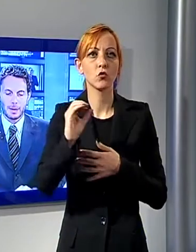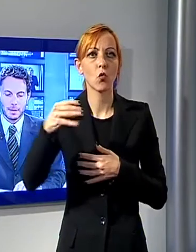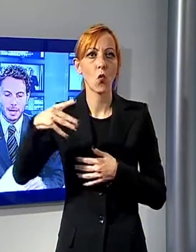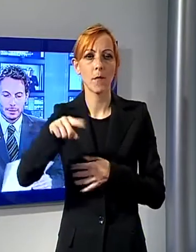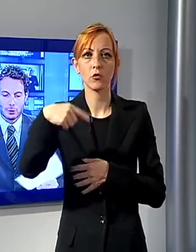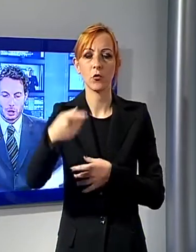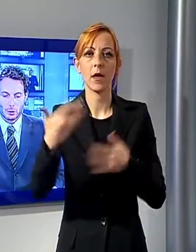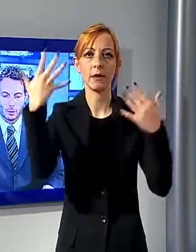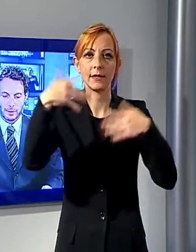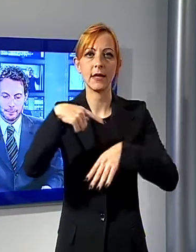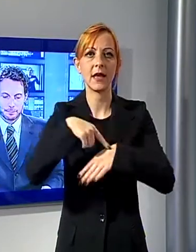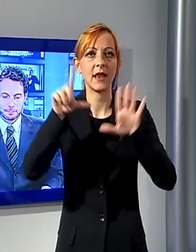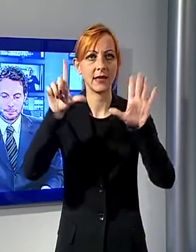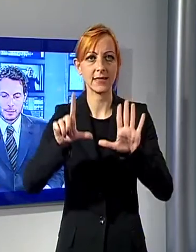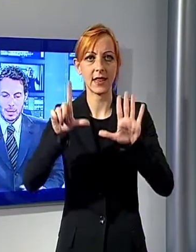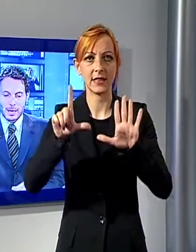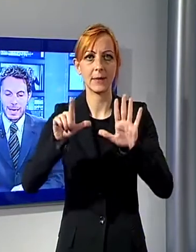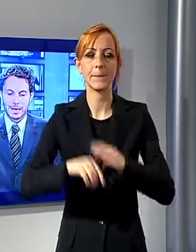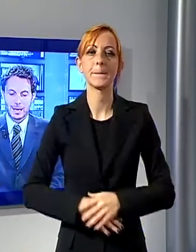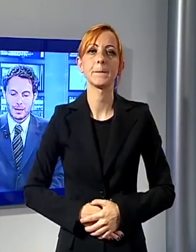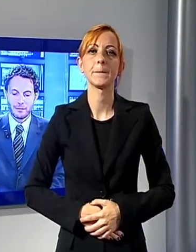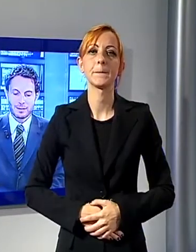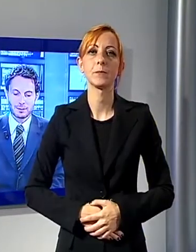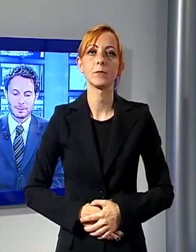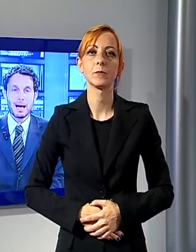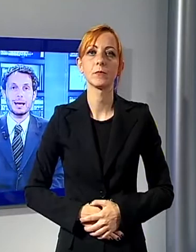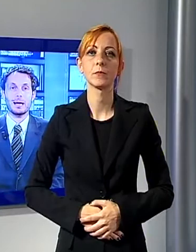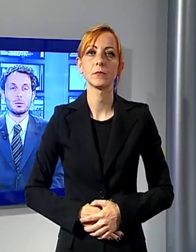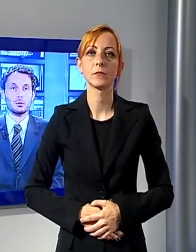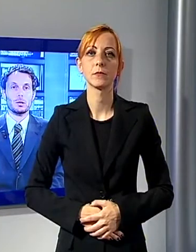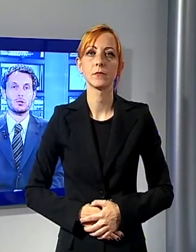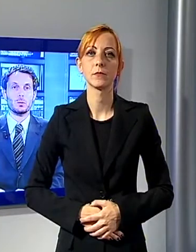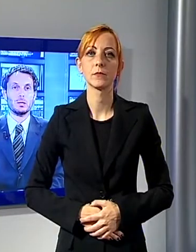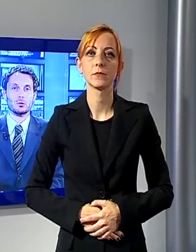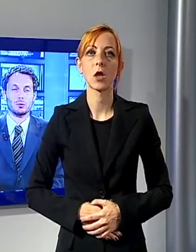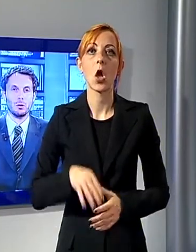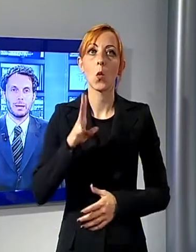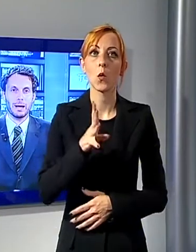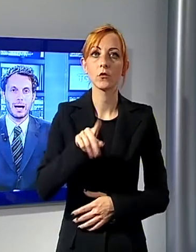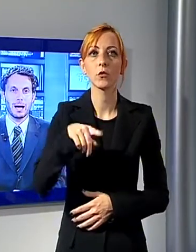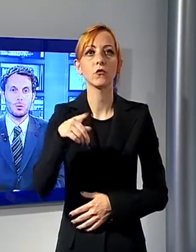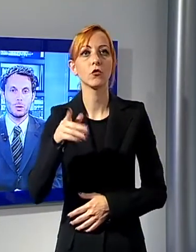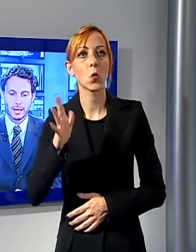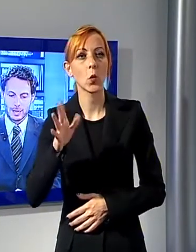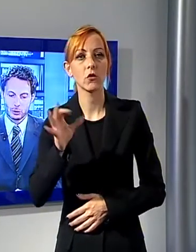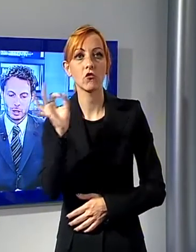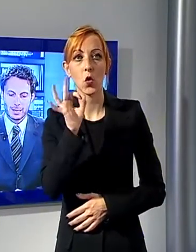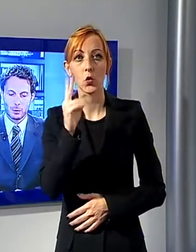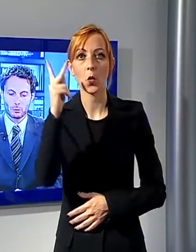19. E nel fine settimana, il 14 e 15 ottobre, a Lucca in scena uno